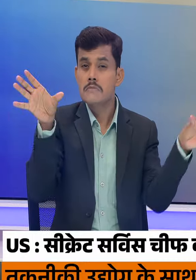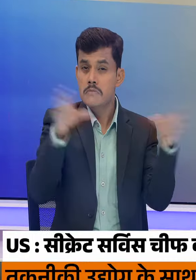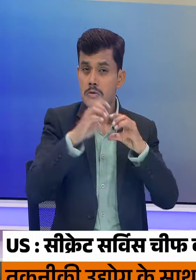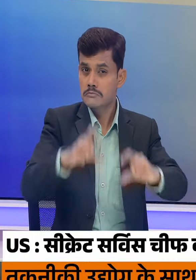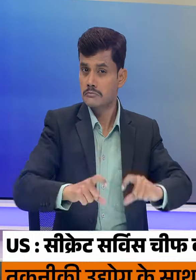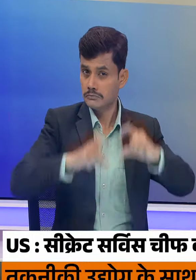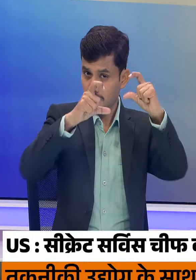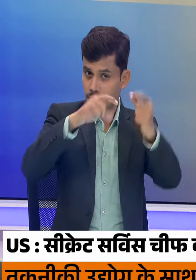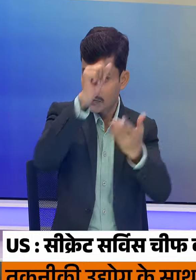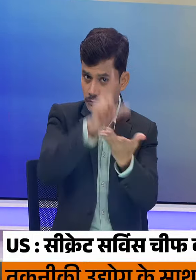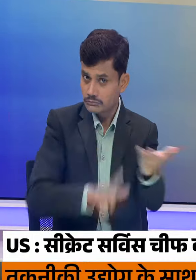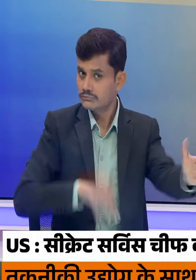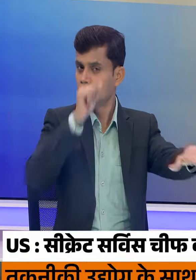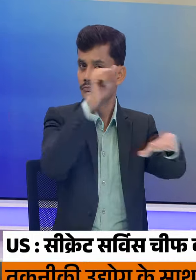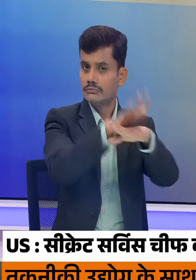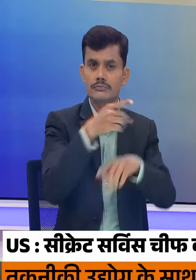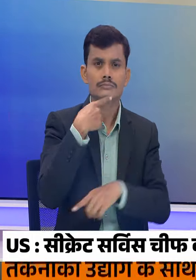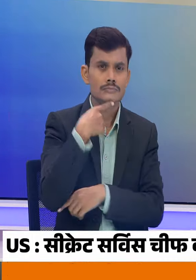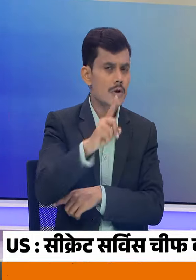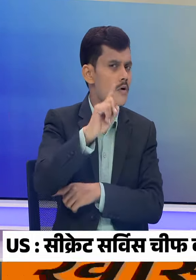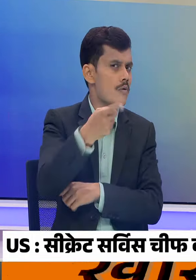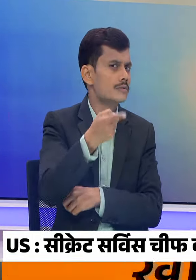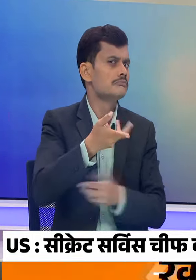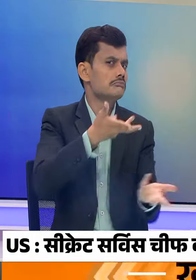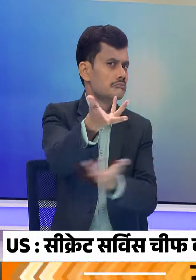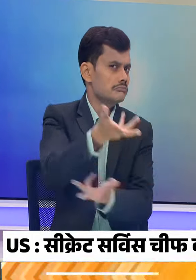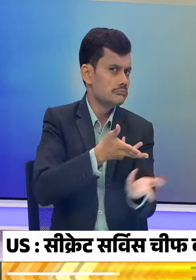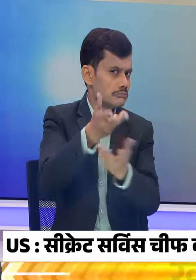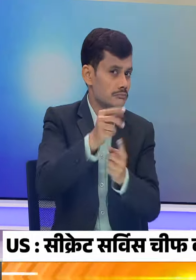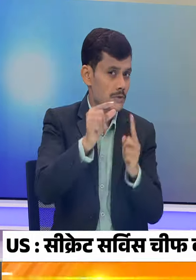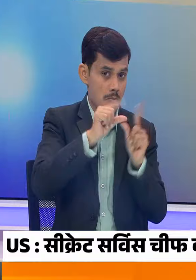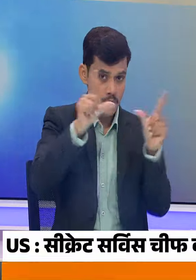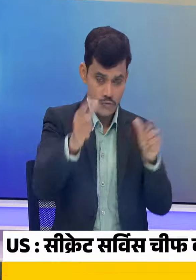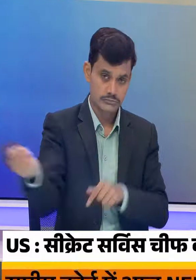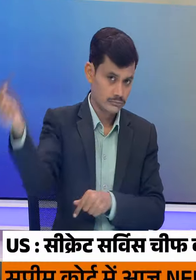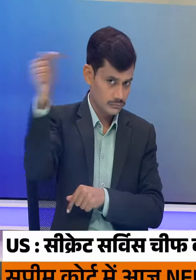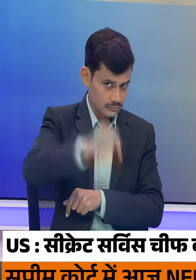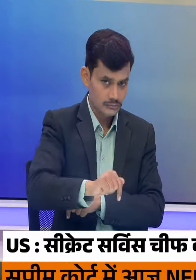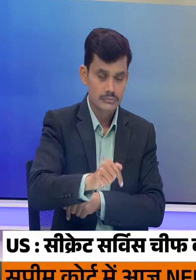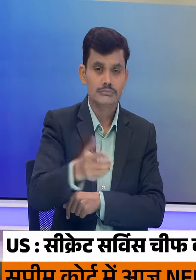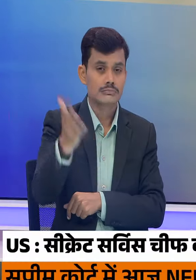समन जारी कर मामले में पहली सुनवाई में गवाही के लिए बुलाया